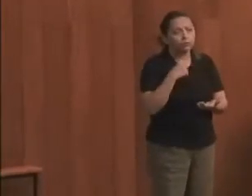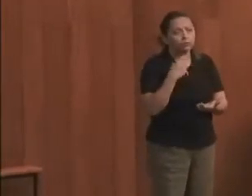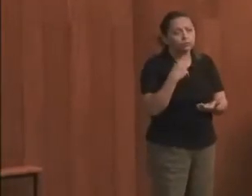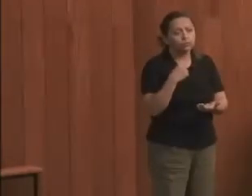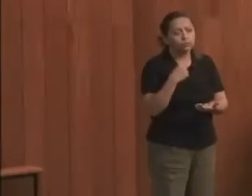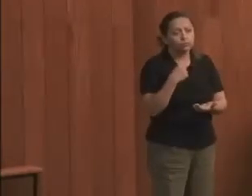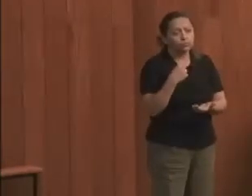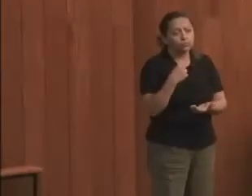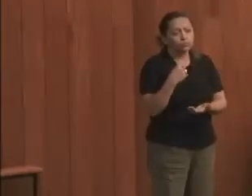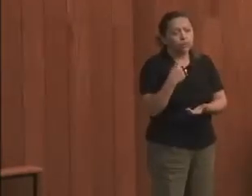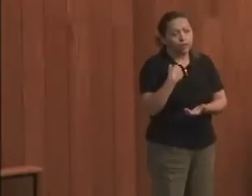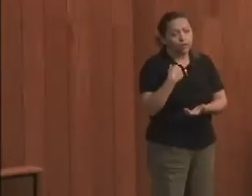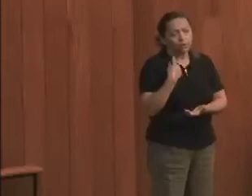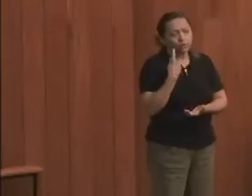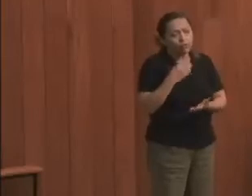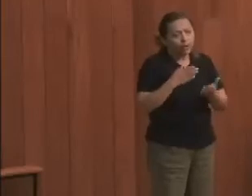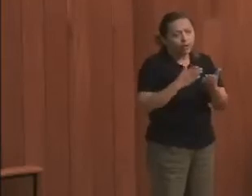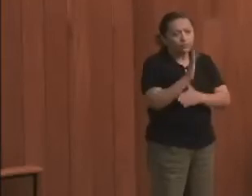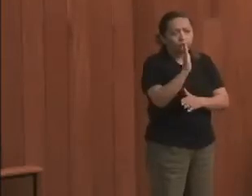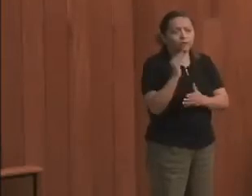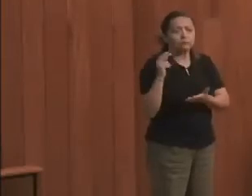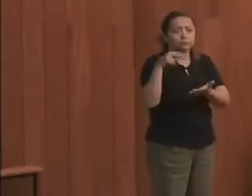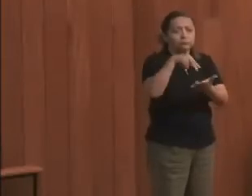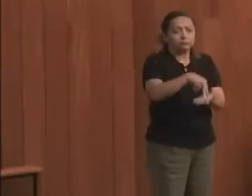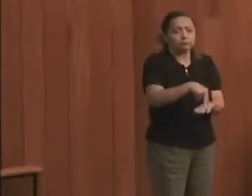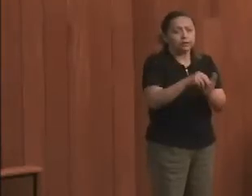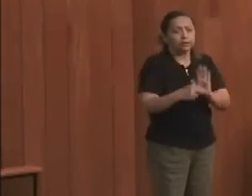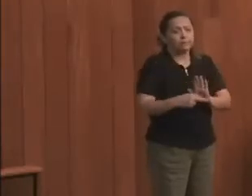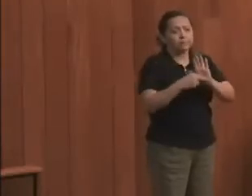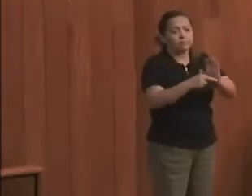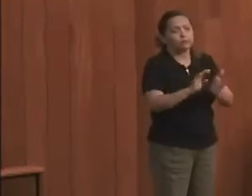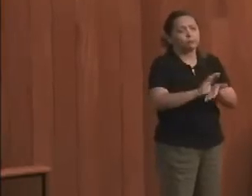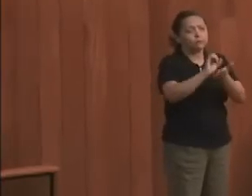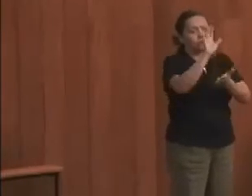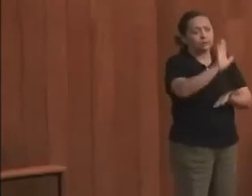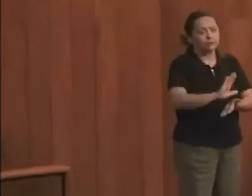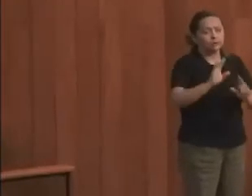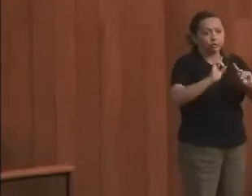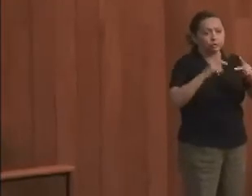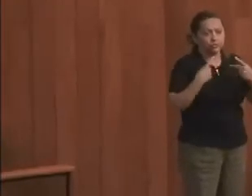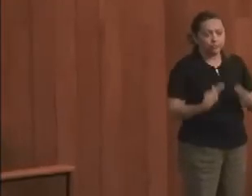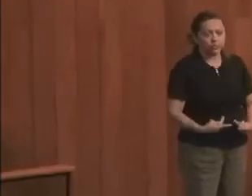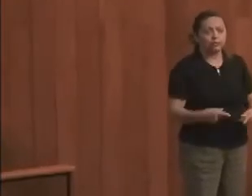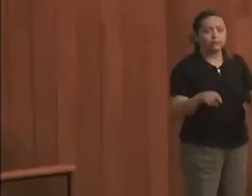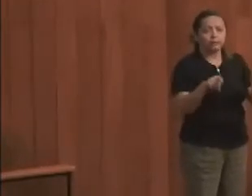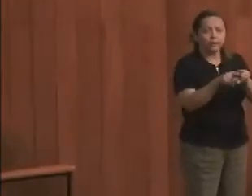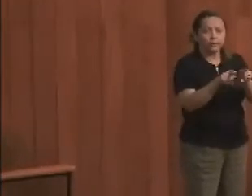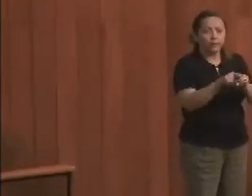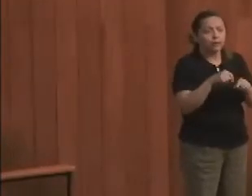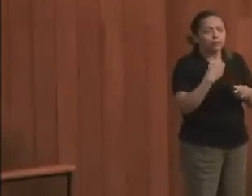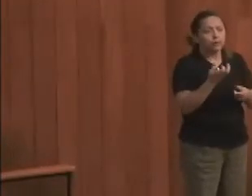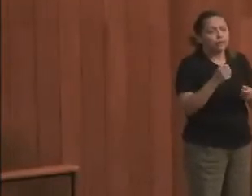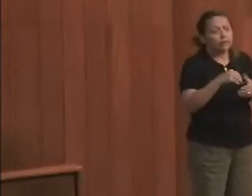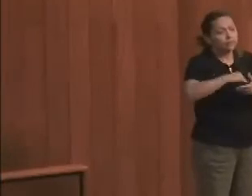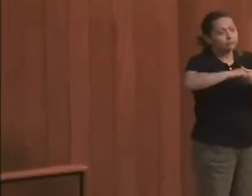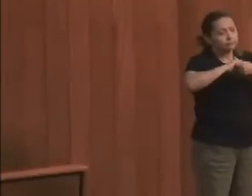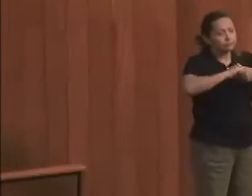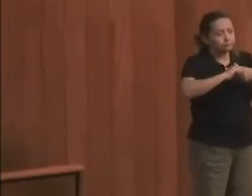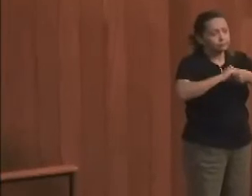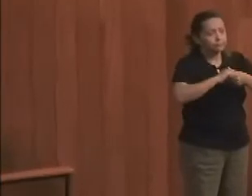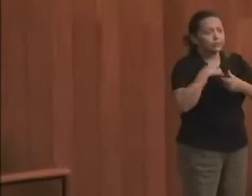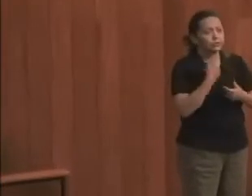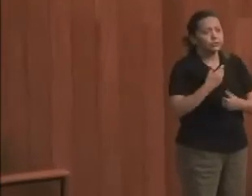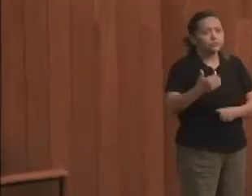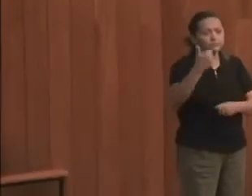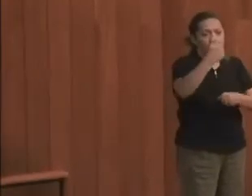aprovados para vir representar o Conselho de Direitos Humanos. E também eu queria aqui fazer uma saudação à